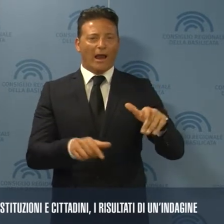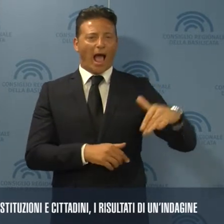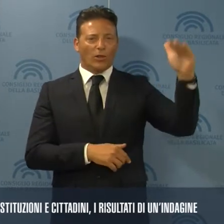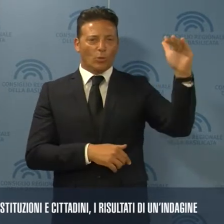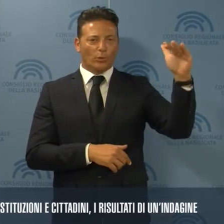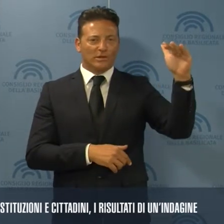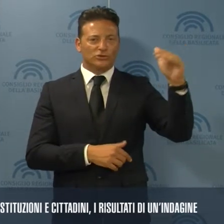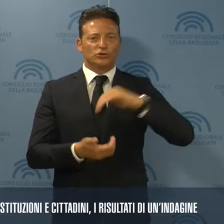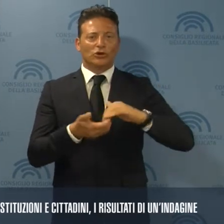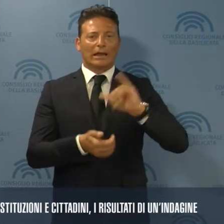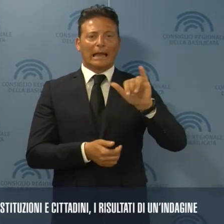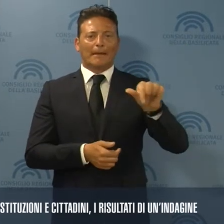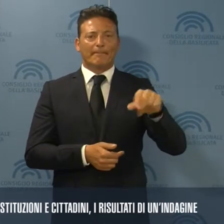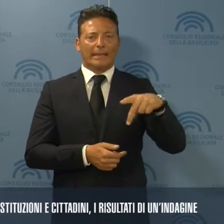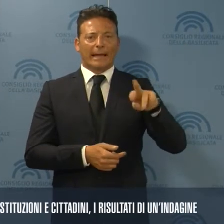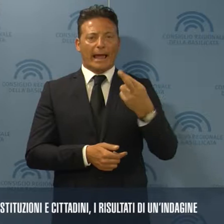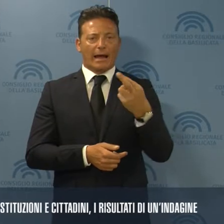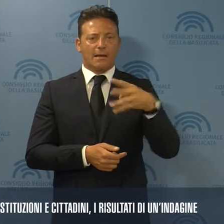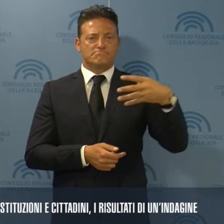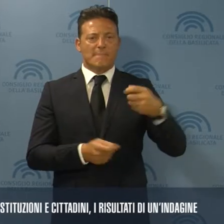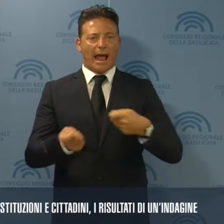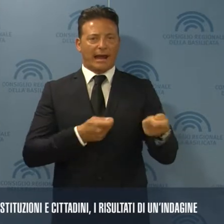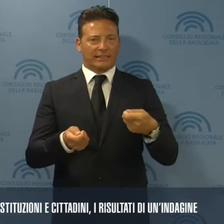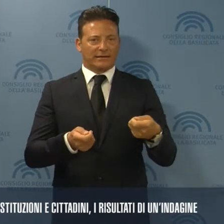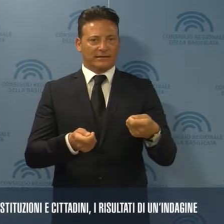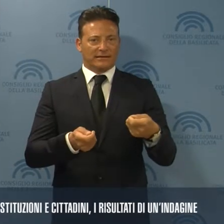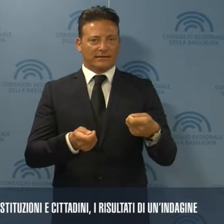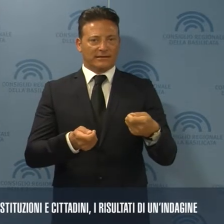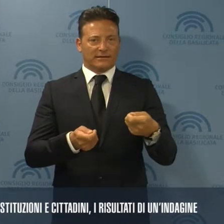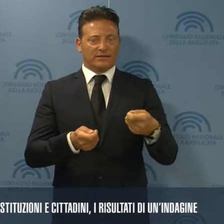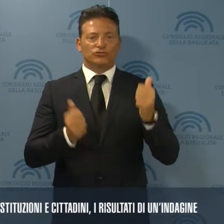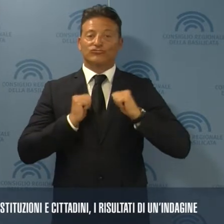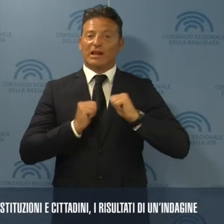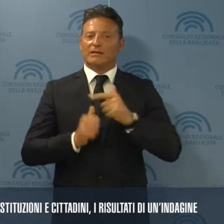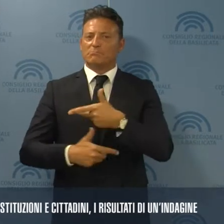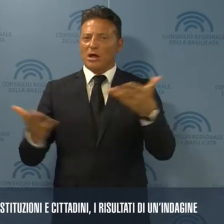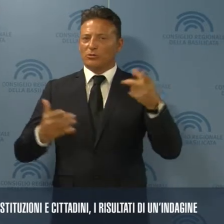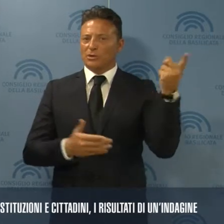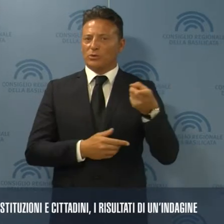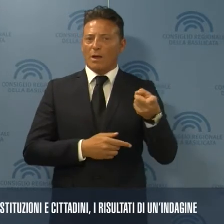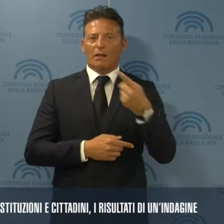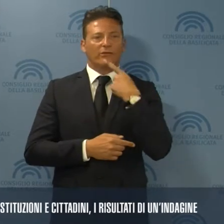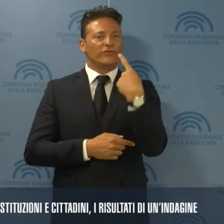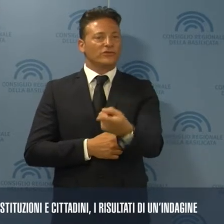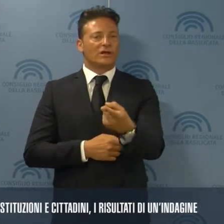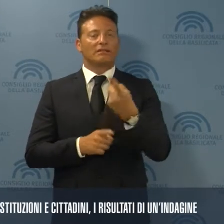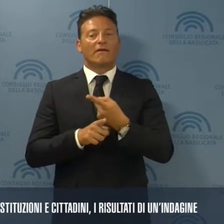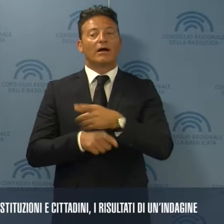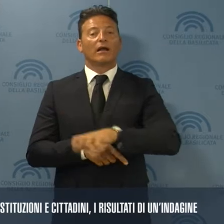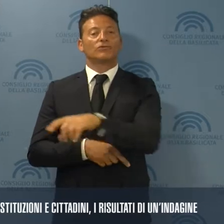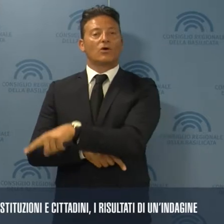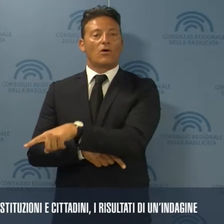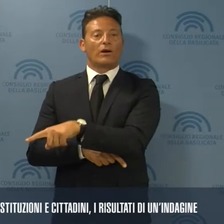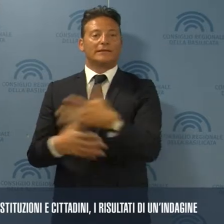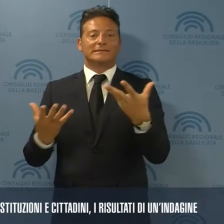società IPR Marketing. La maggior parte dei cittadini ritiene che debba essere la Regione,